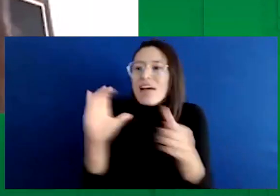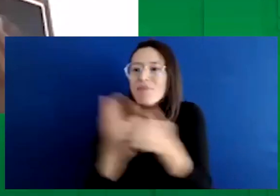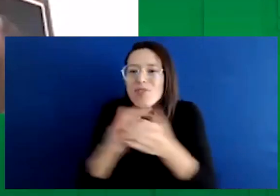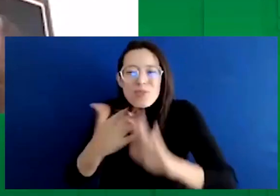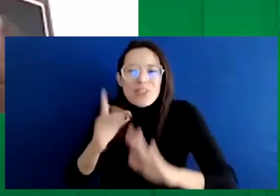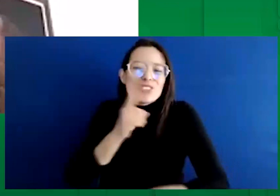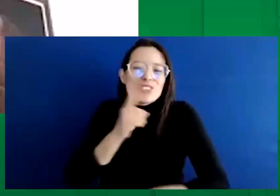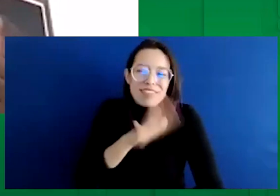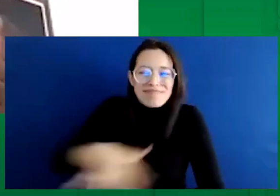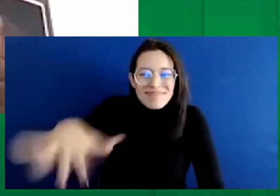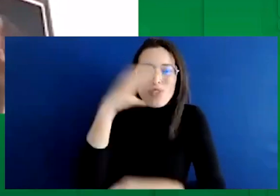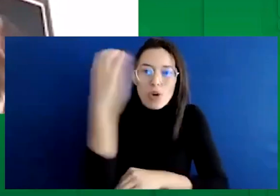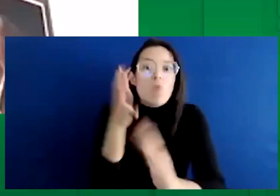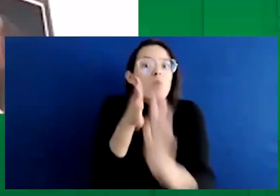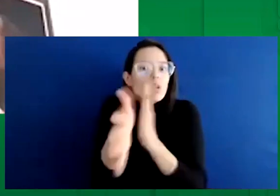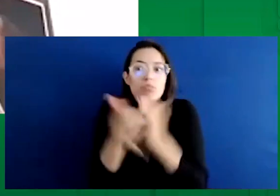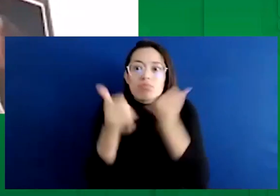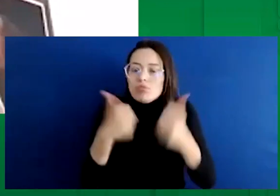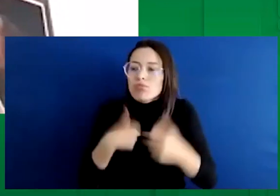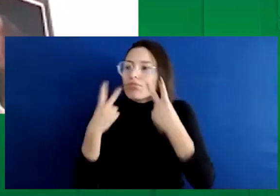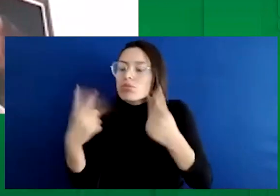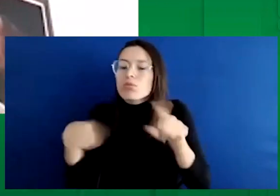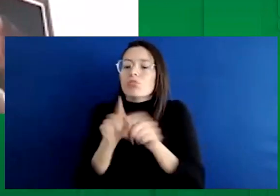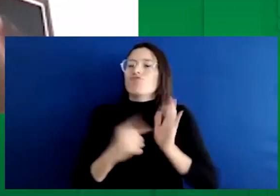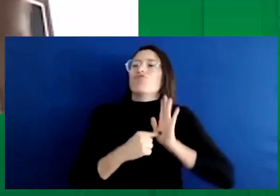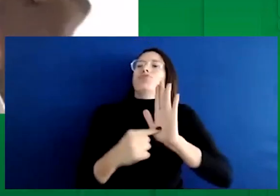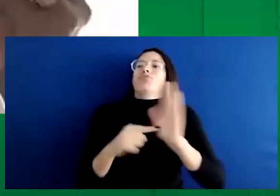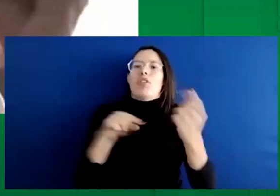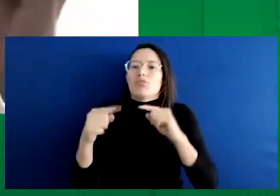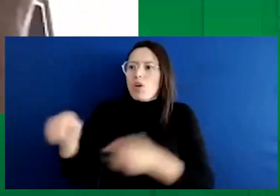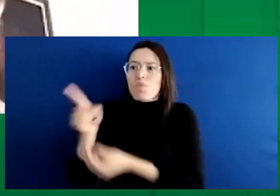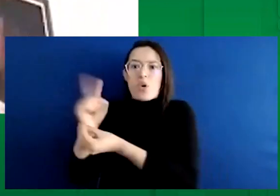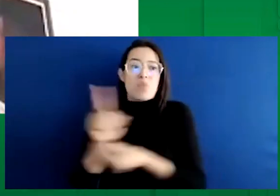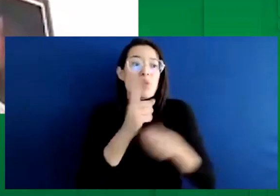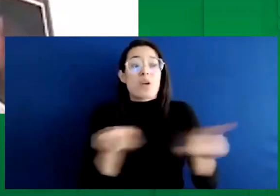ver en los debates cómo los de un partido y los del otro